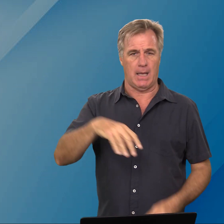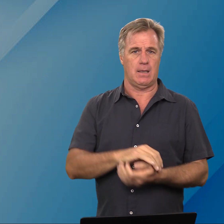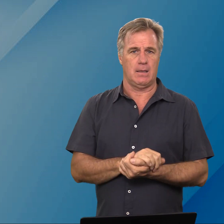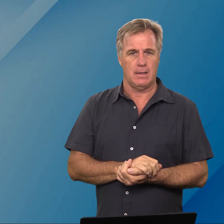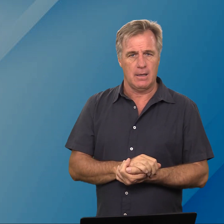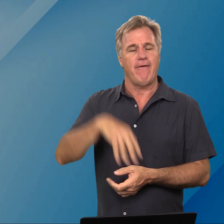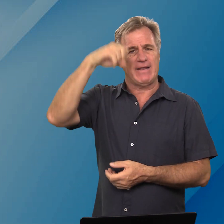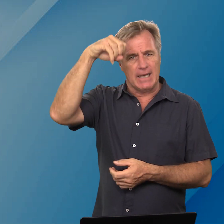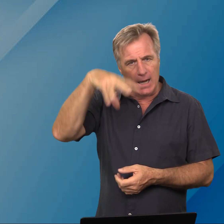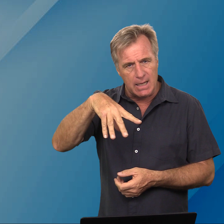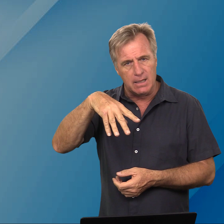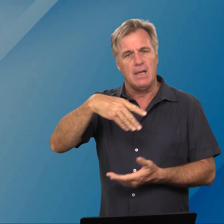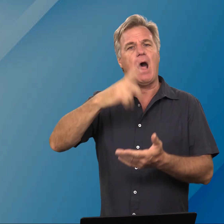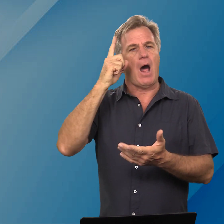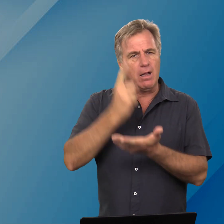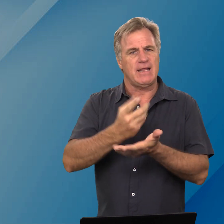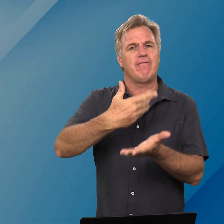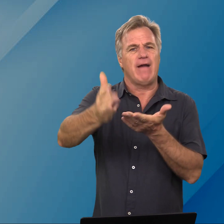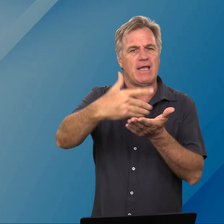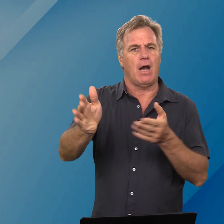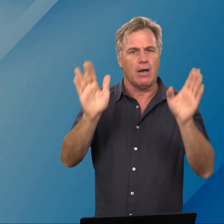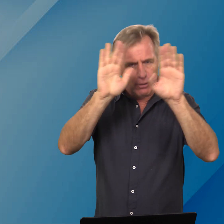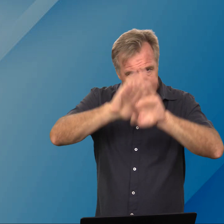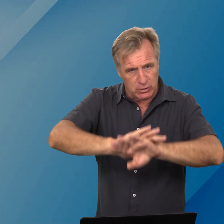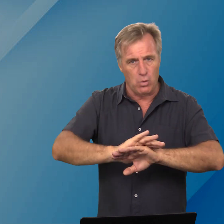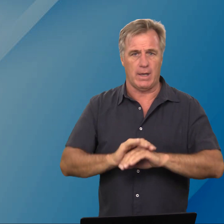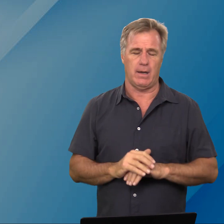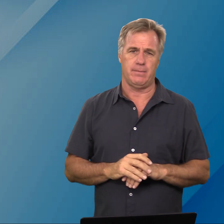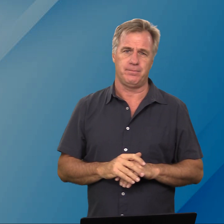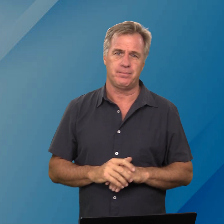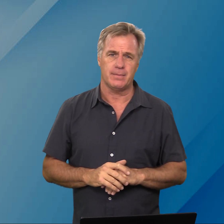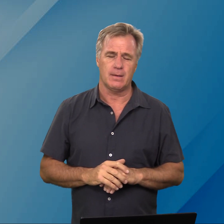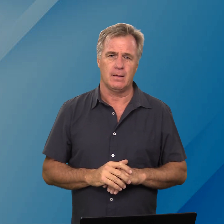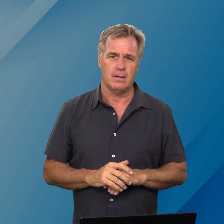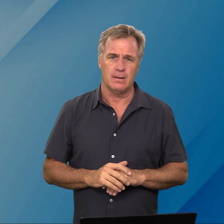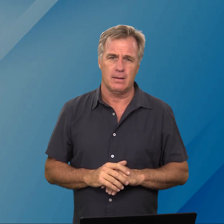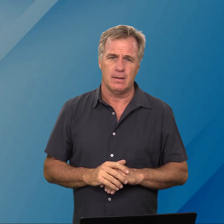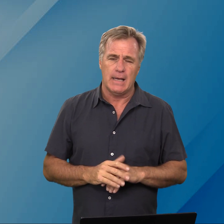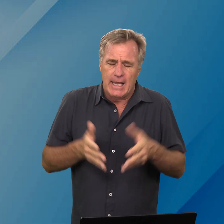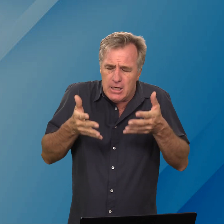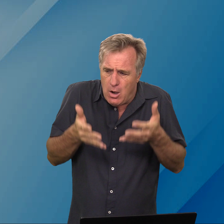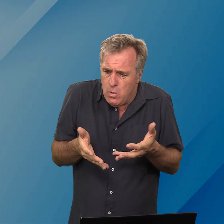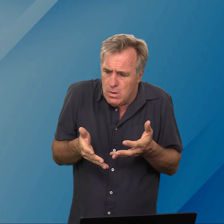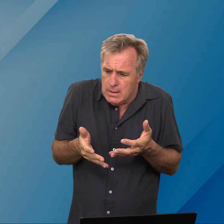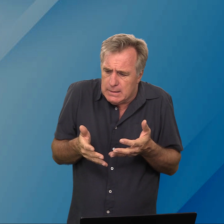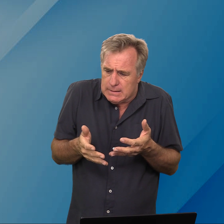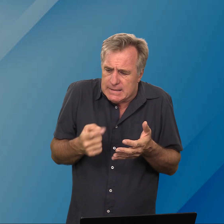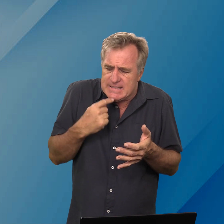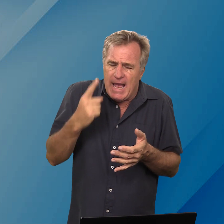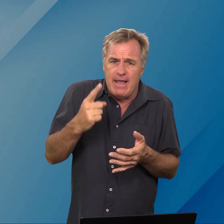want licht altijd wegjaag verdonker en nou sê hy